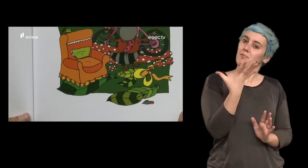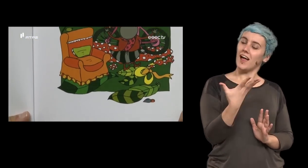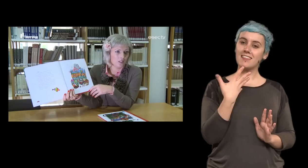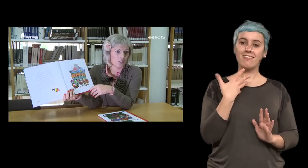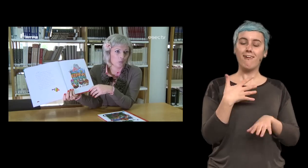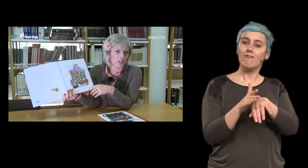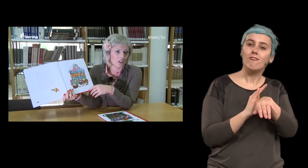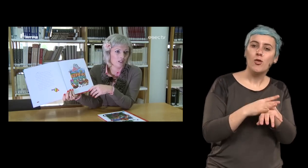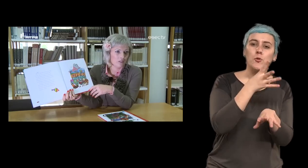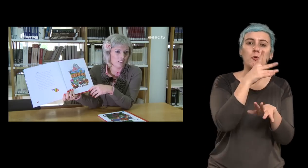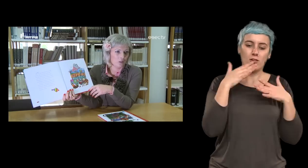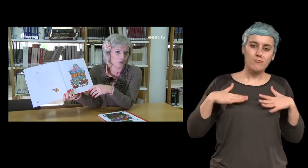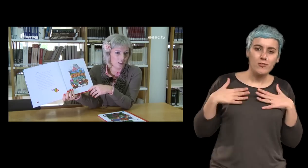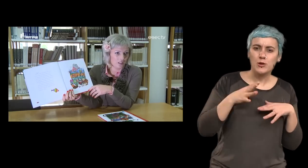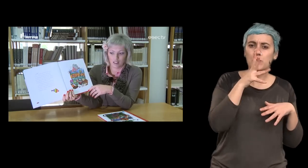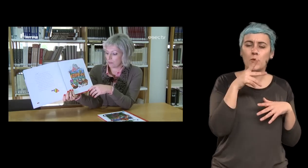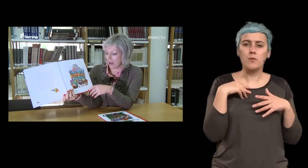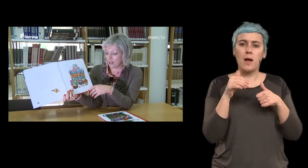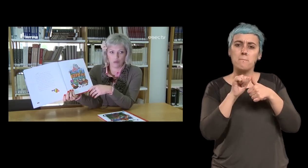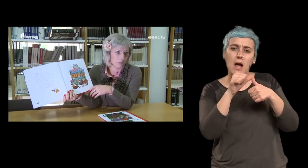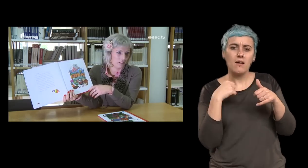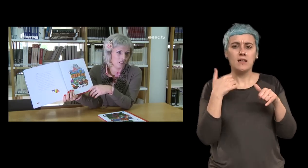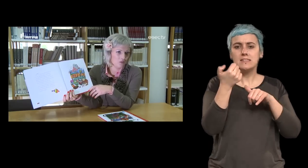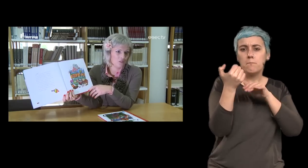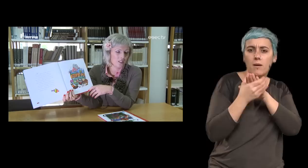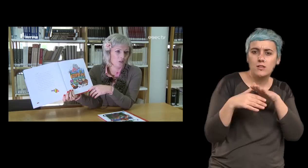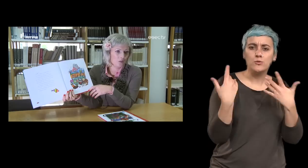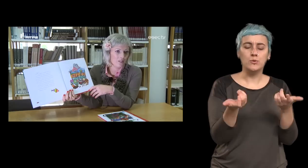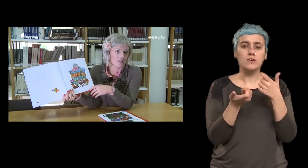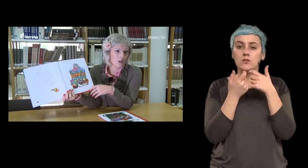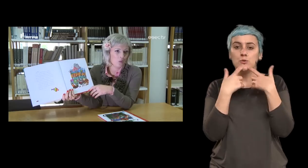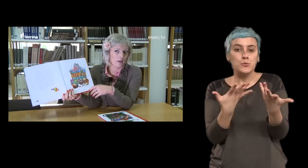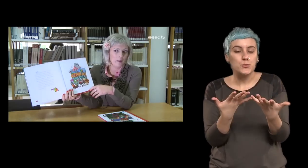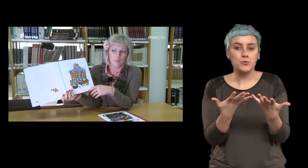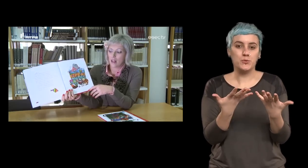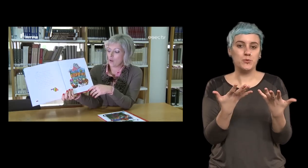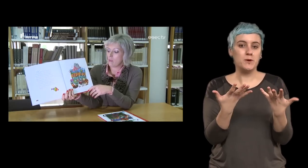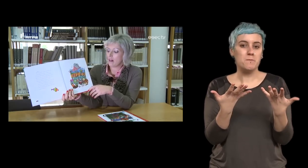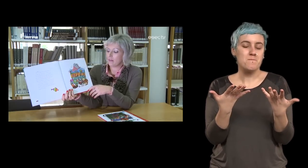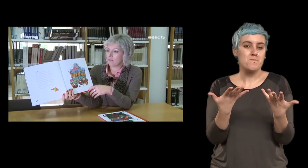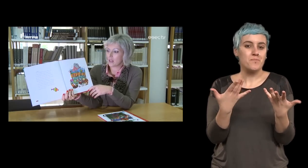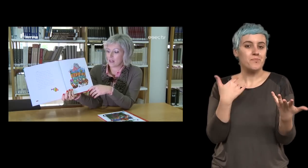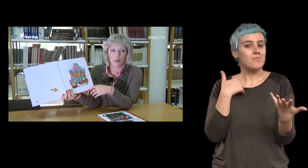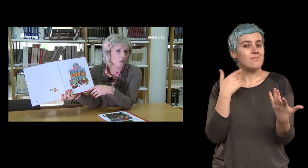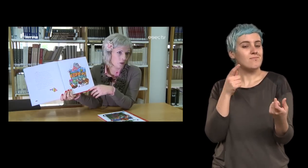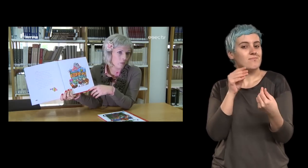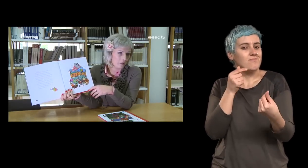cor as roupinhas dela que fossem incluídas as malhas os sapatinhos tivessem alguma semelhança com o ser humano